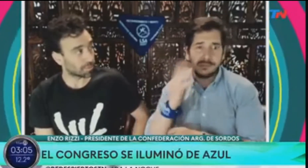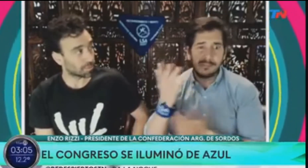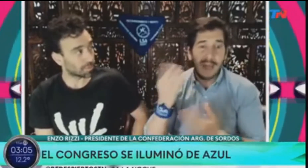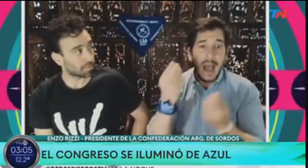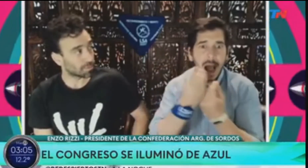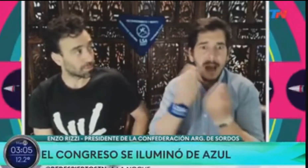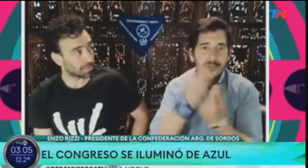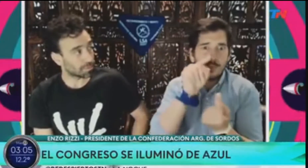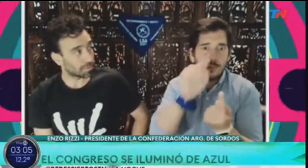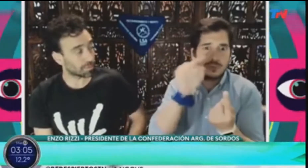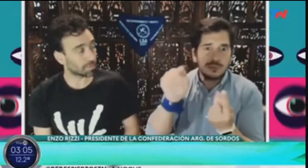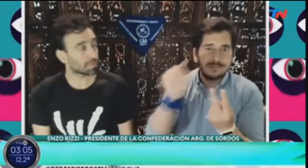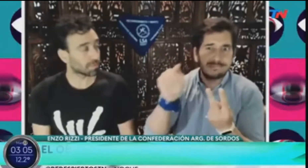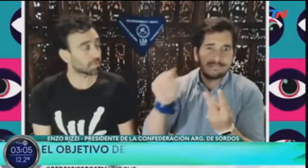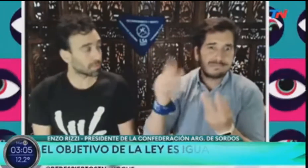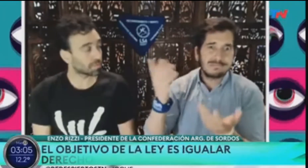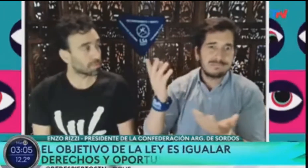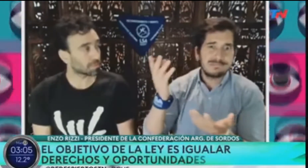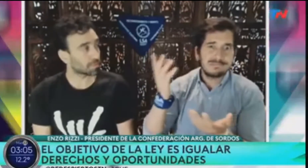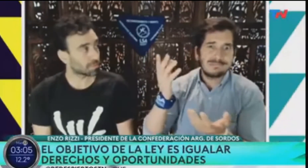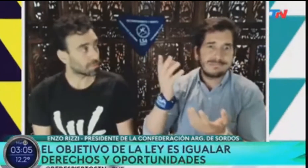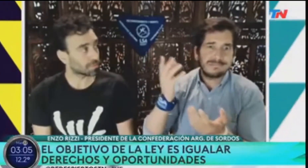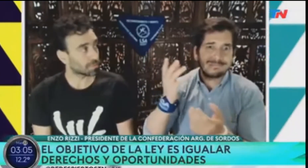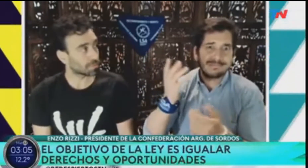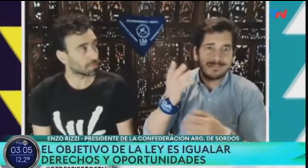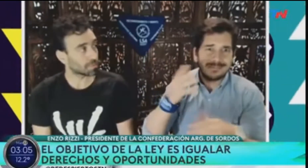es algo que es muy importante.